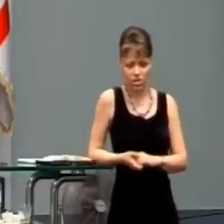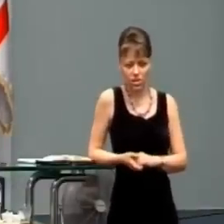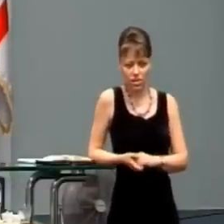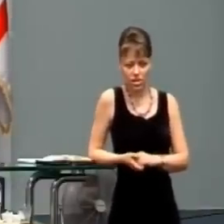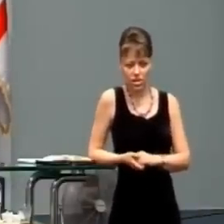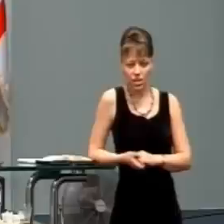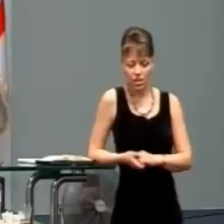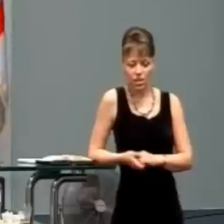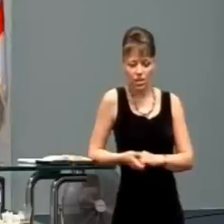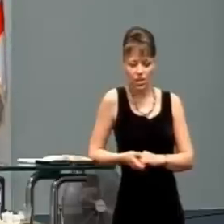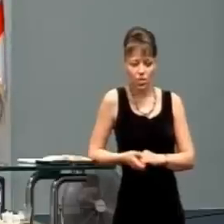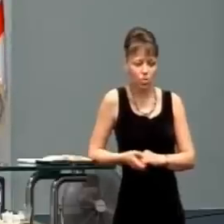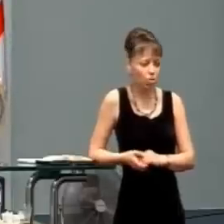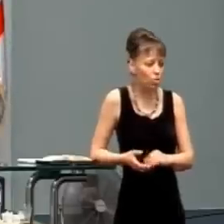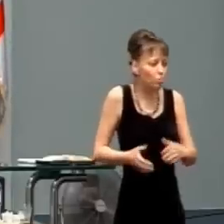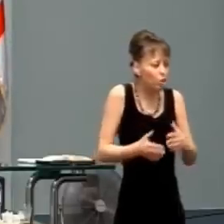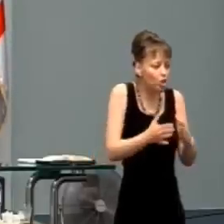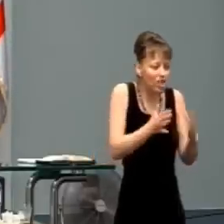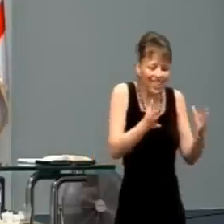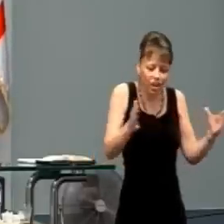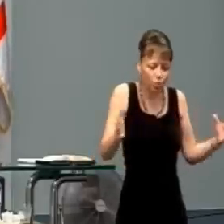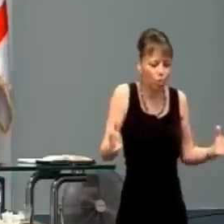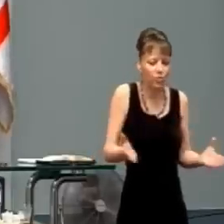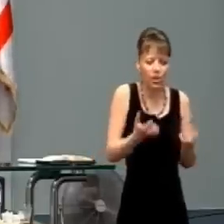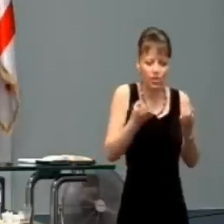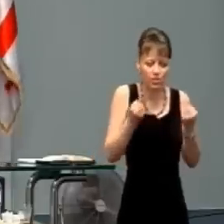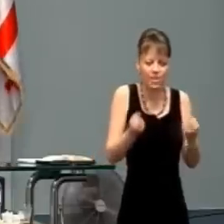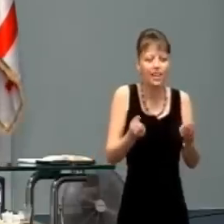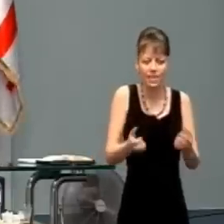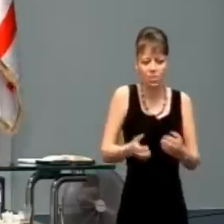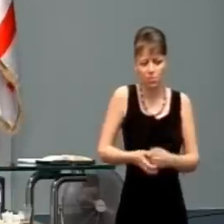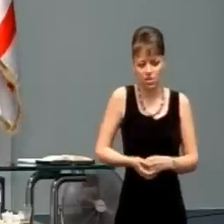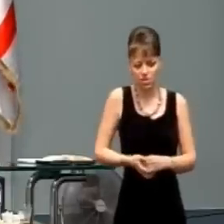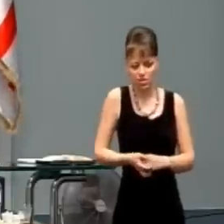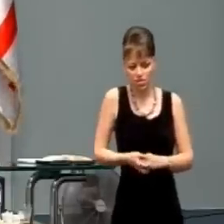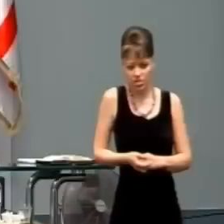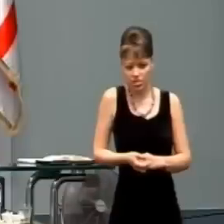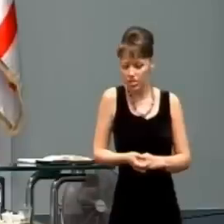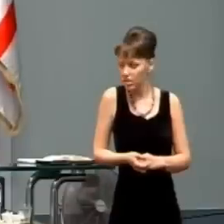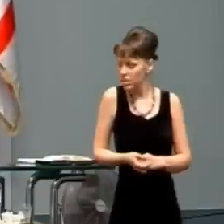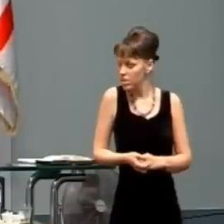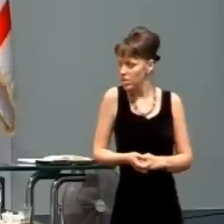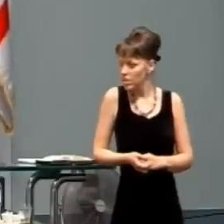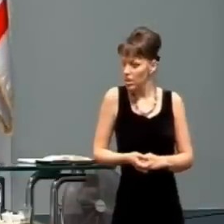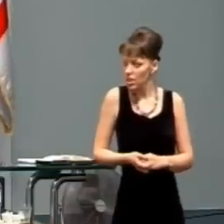ale okrem toho nemala žiadne iné zranenie.